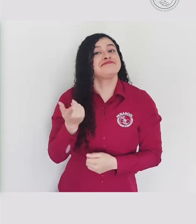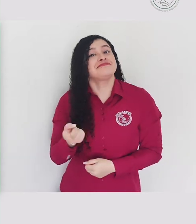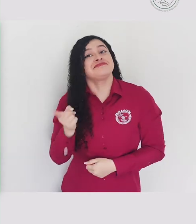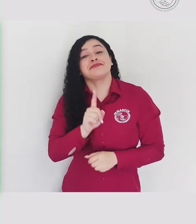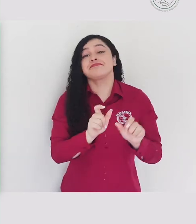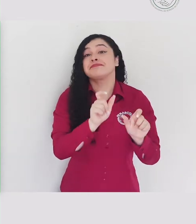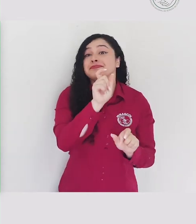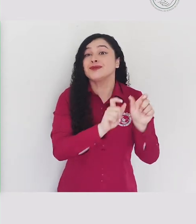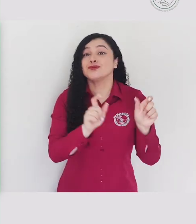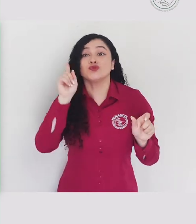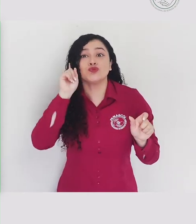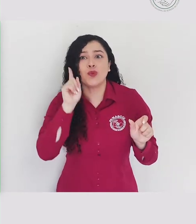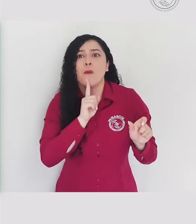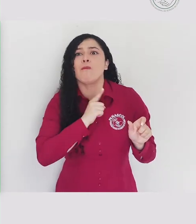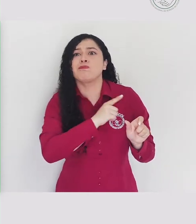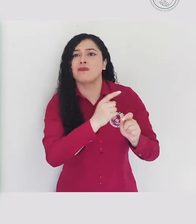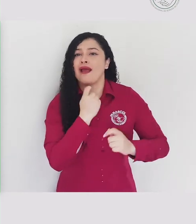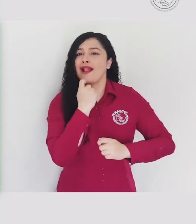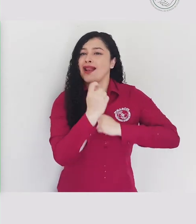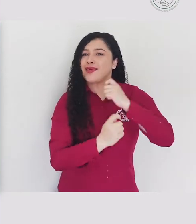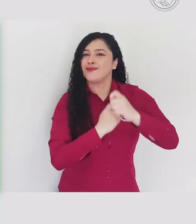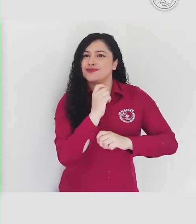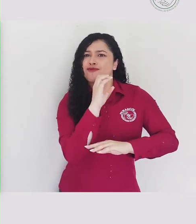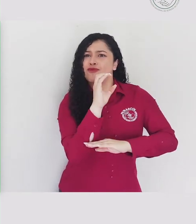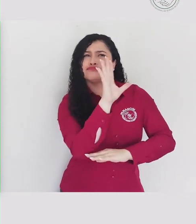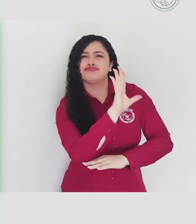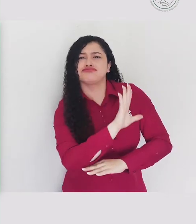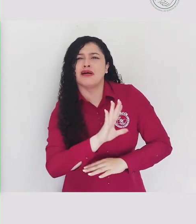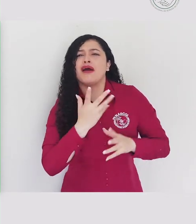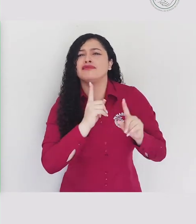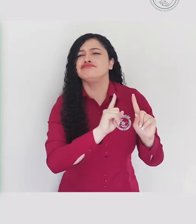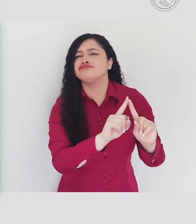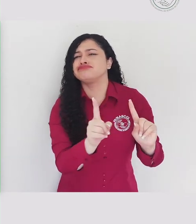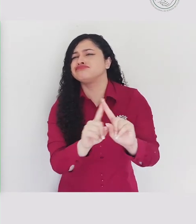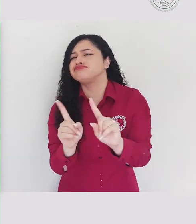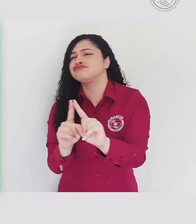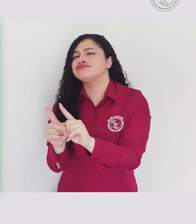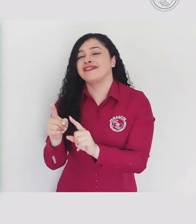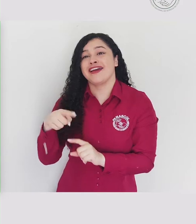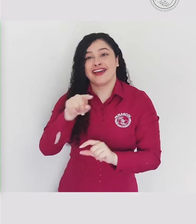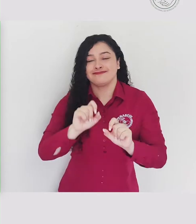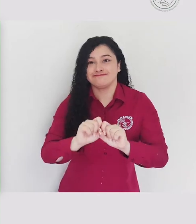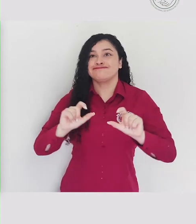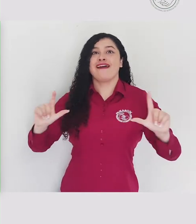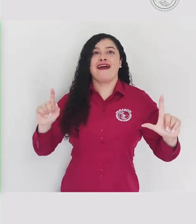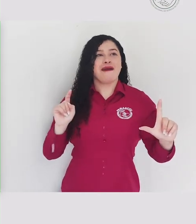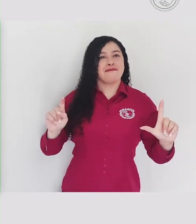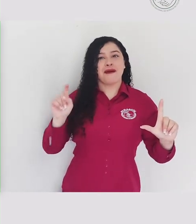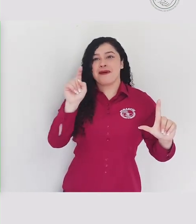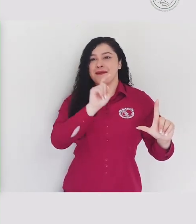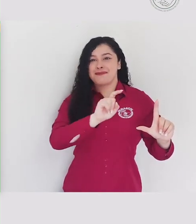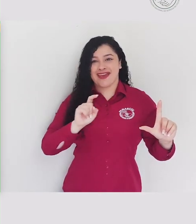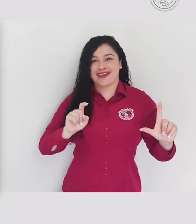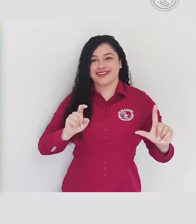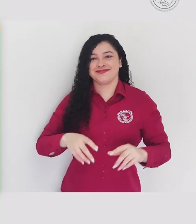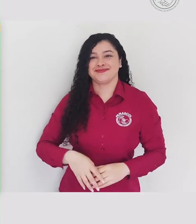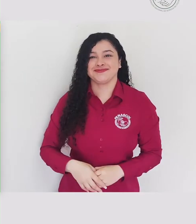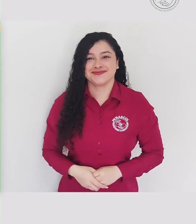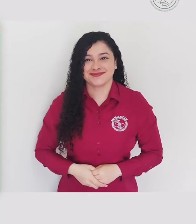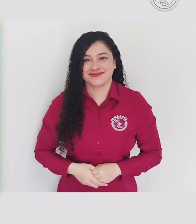los en vivos del noticiero, los emprendimientos de personas sordas del país, entre otros videos. Descúbrelos aquí, en este espacio